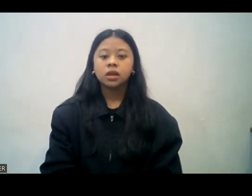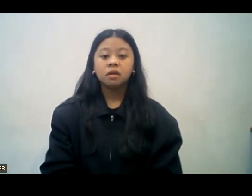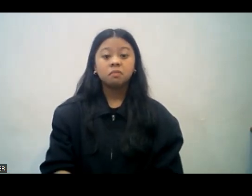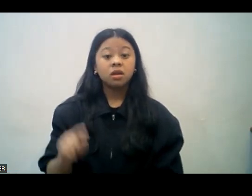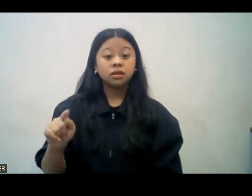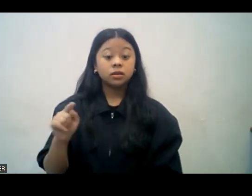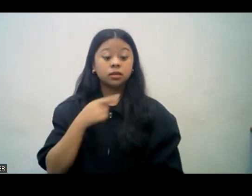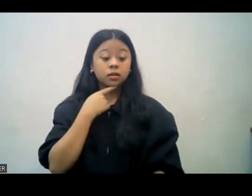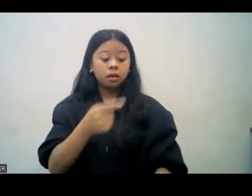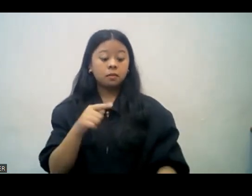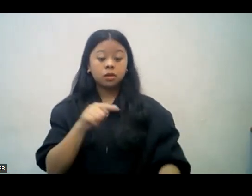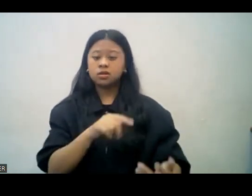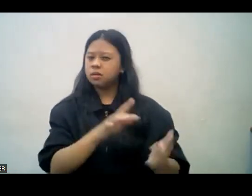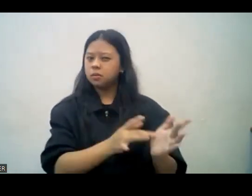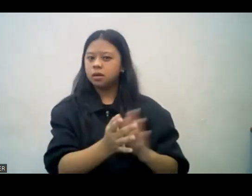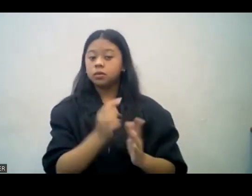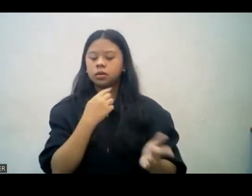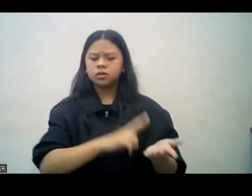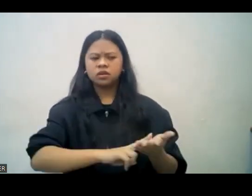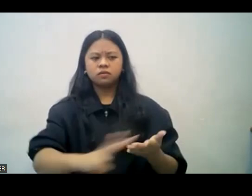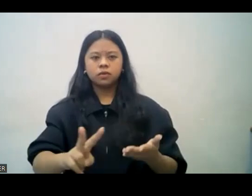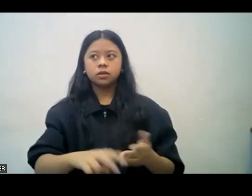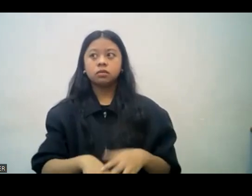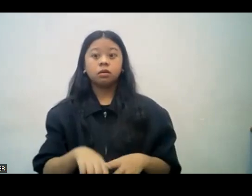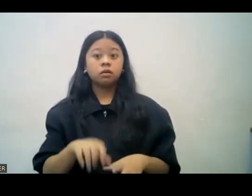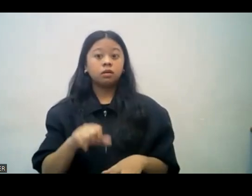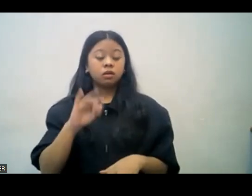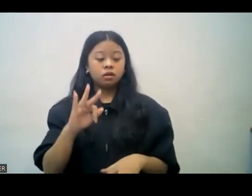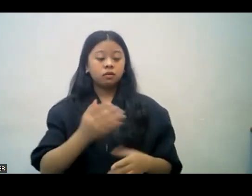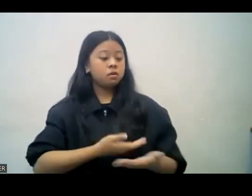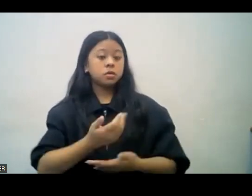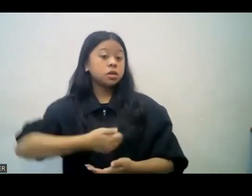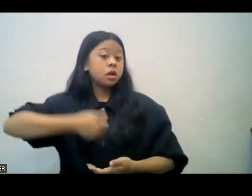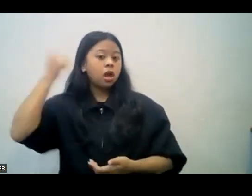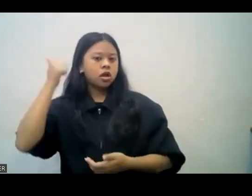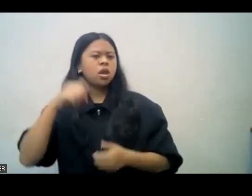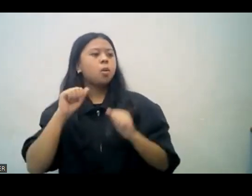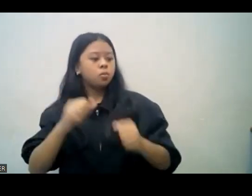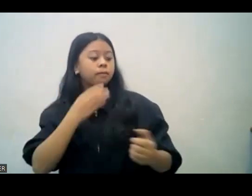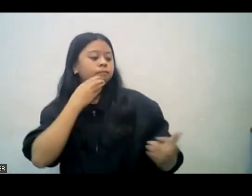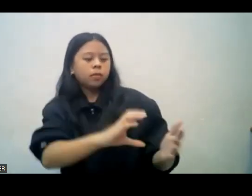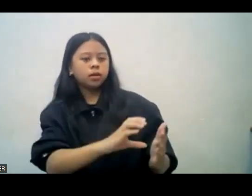Kaya dito po sa talatang ito, sa halip po na payo, dito po ay pag-aatas.